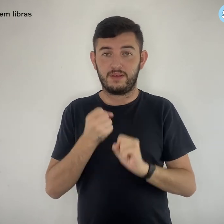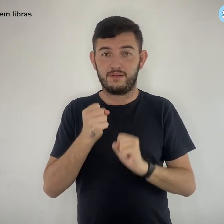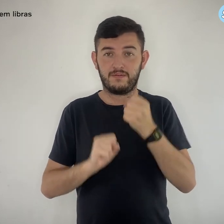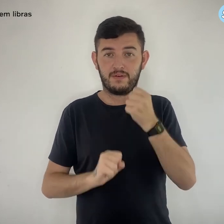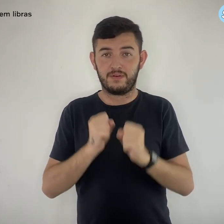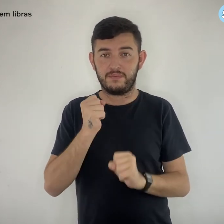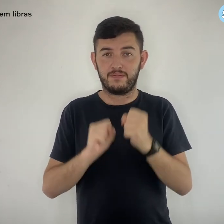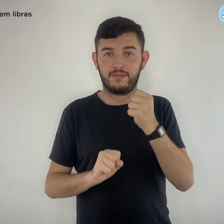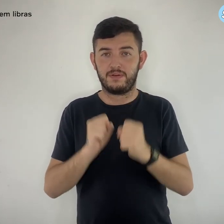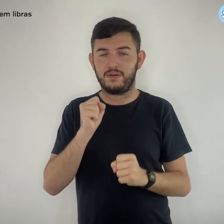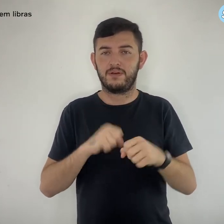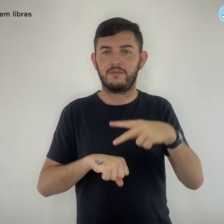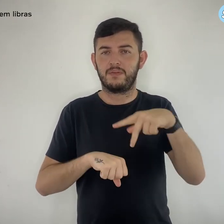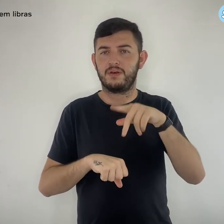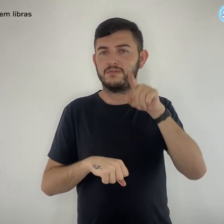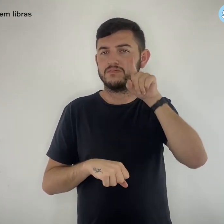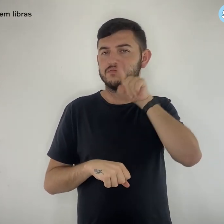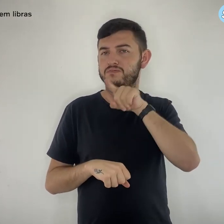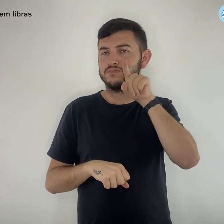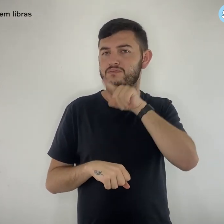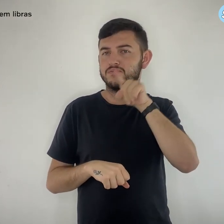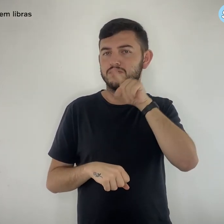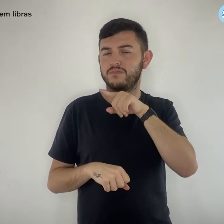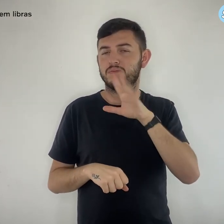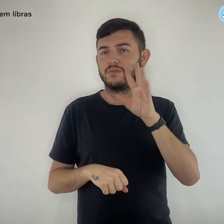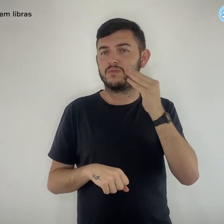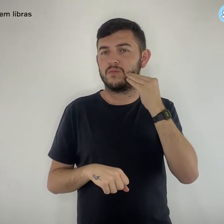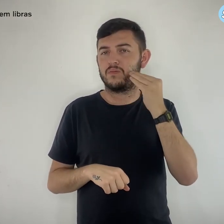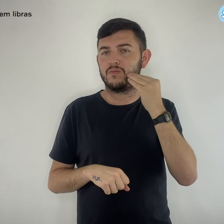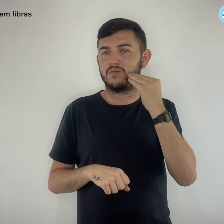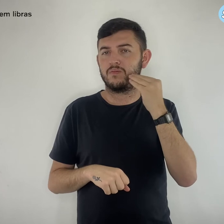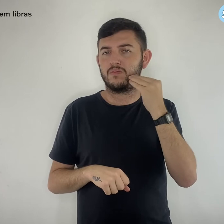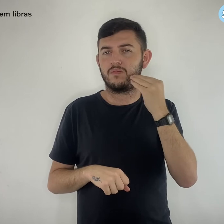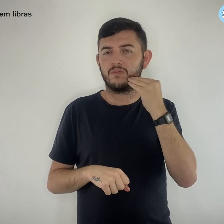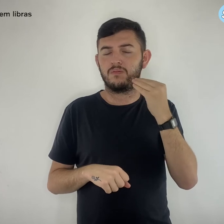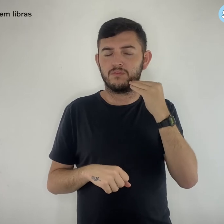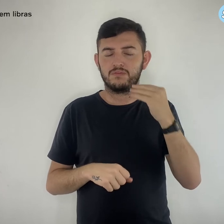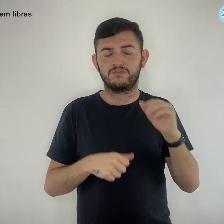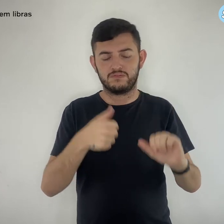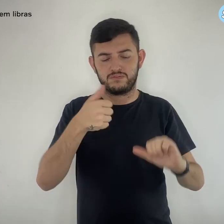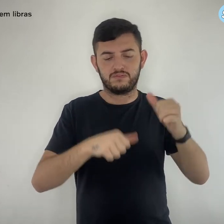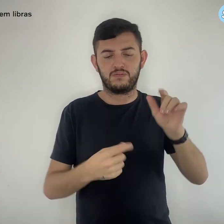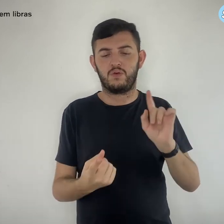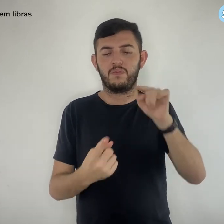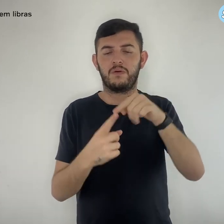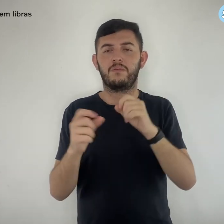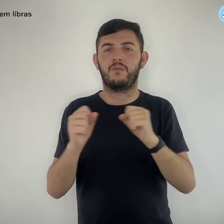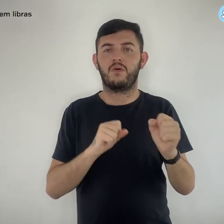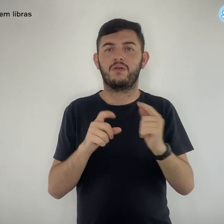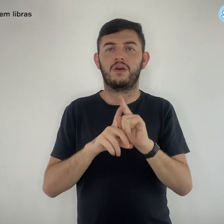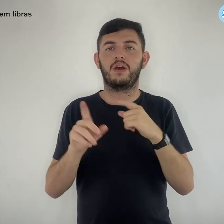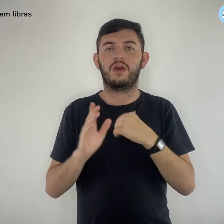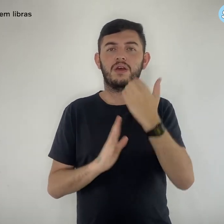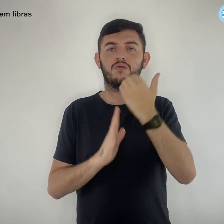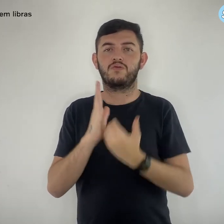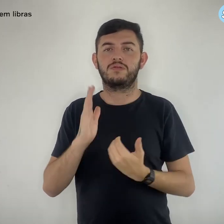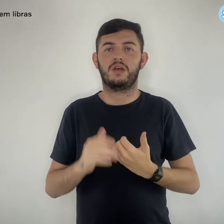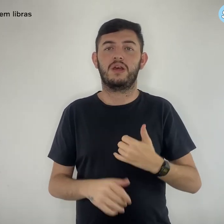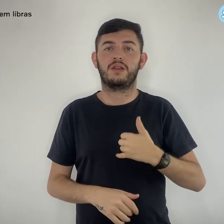A fabricante norte-americana tem realizado testes clínicos para reduzir a idade